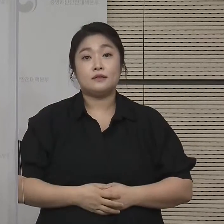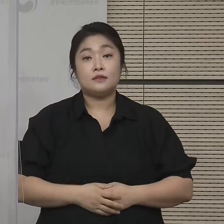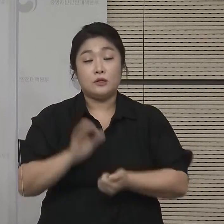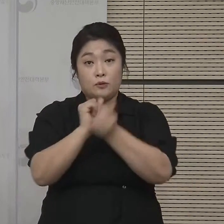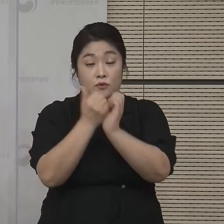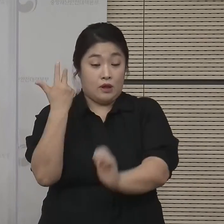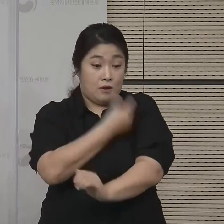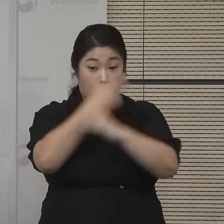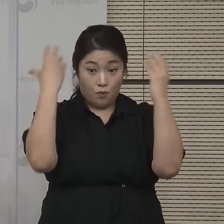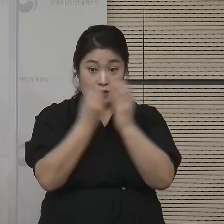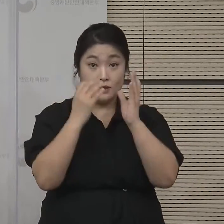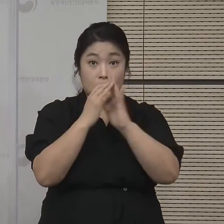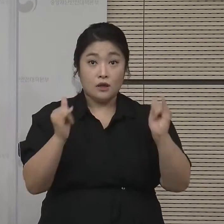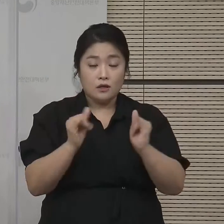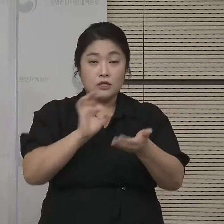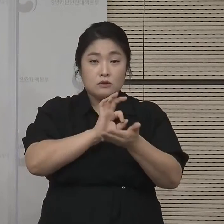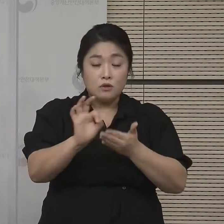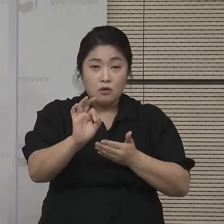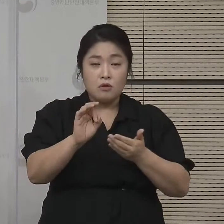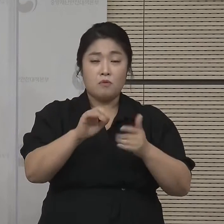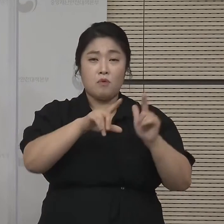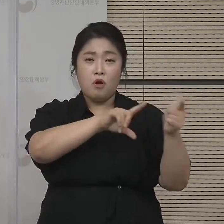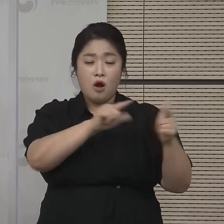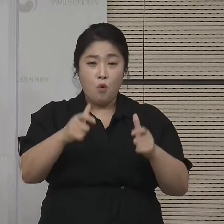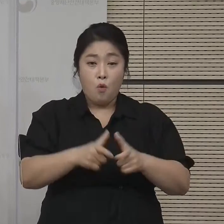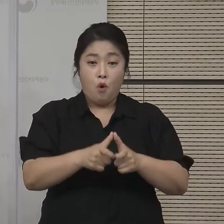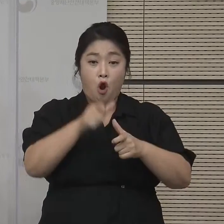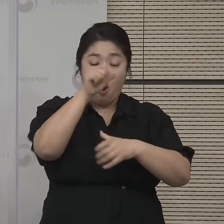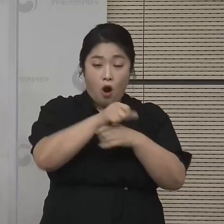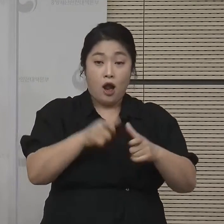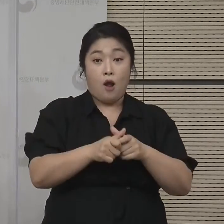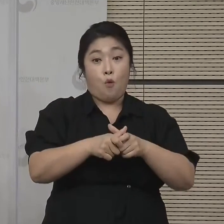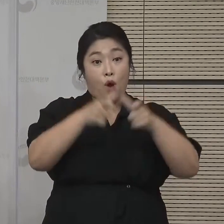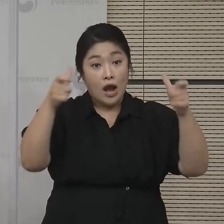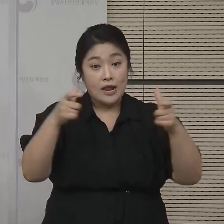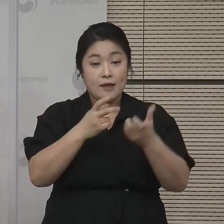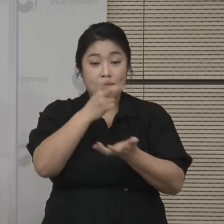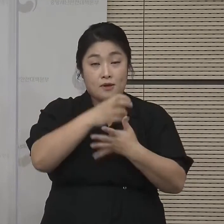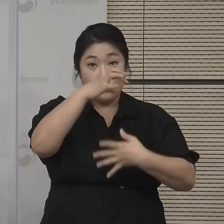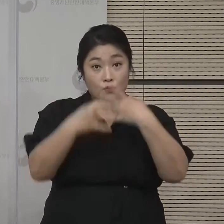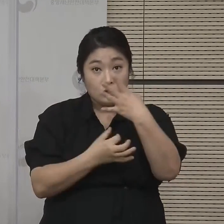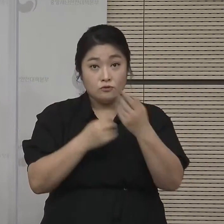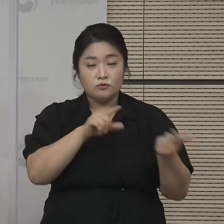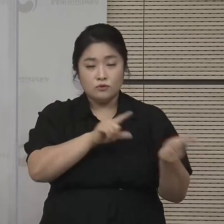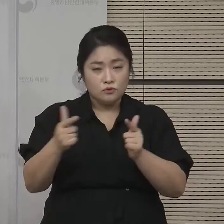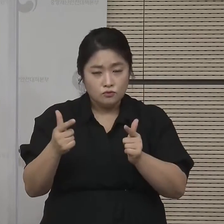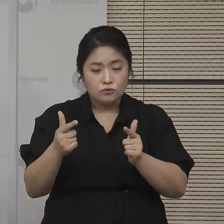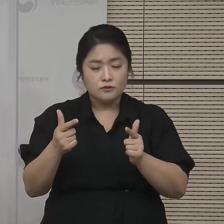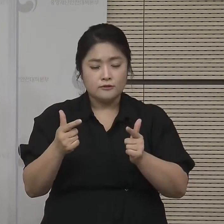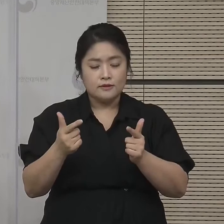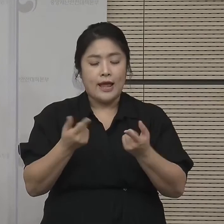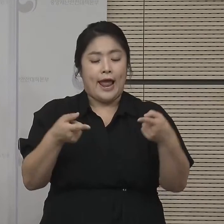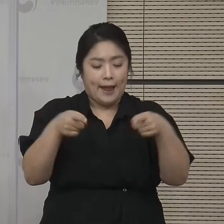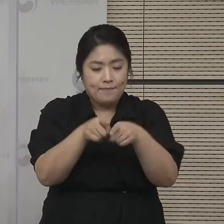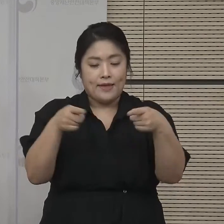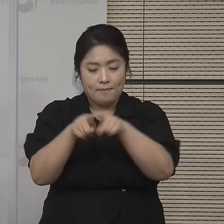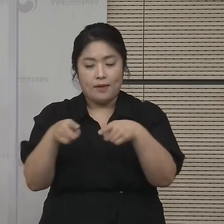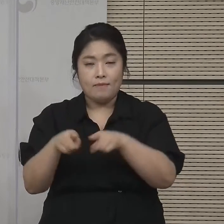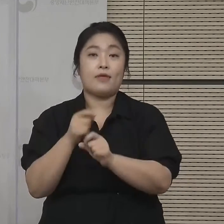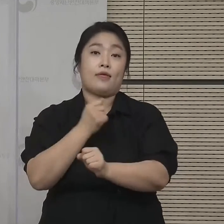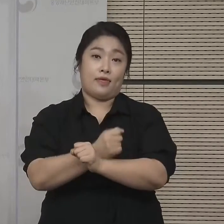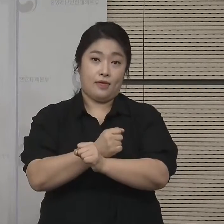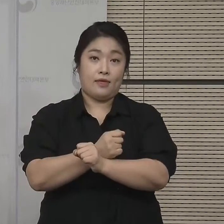접종완료자를 중심으로 이용에 허가하거나 인원을 확대하는 방역주지 조정도 함께 하기도 하도록 하겠습니다.